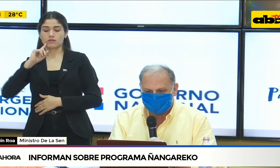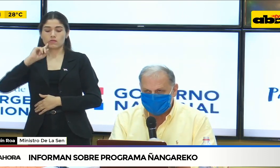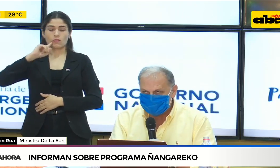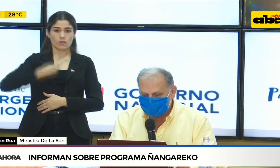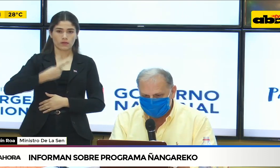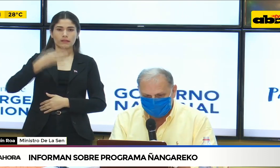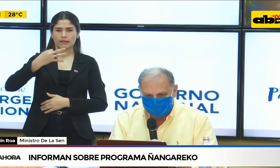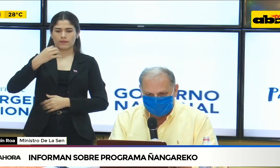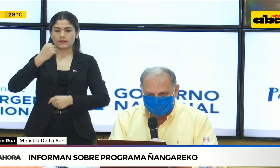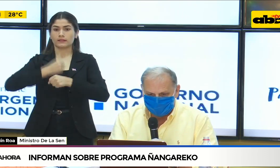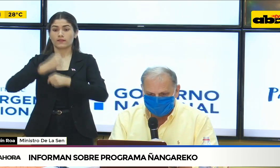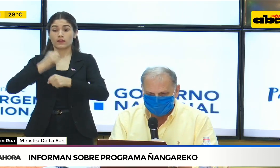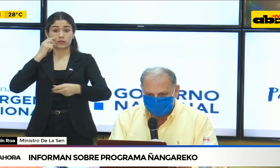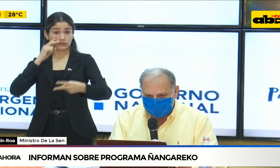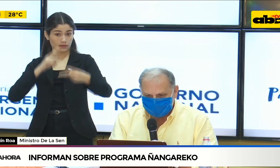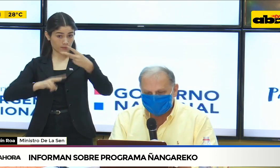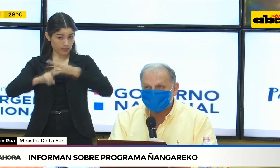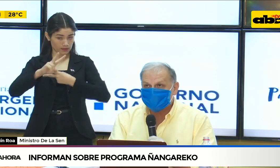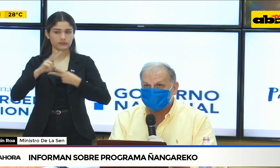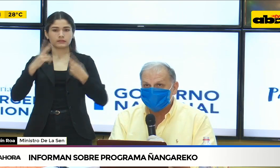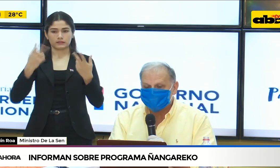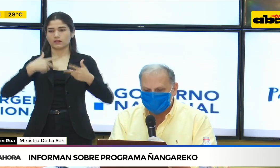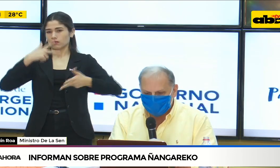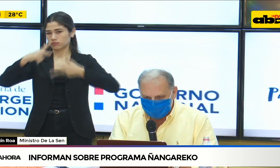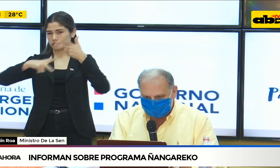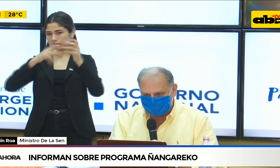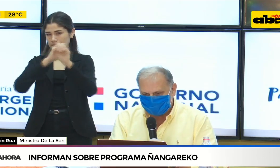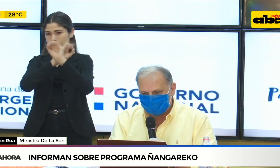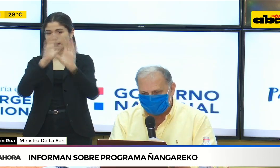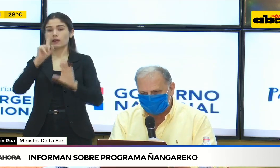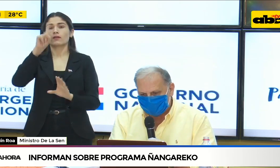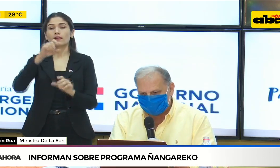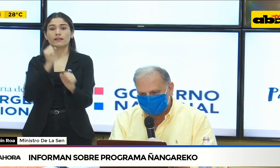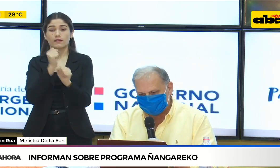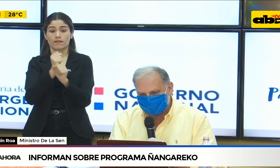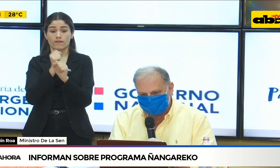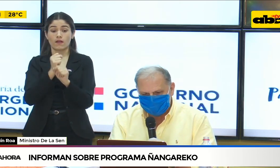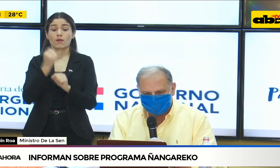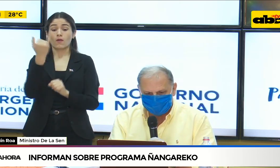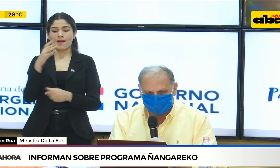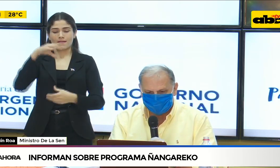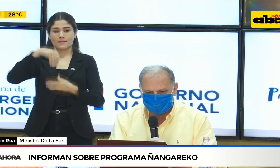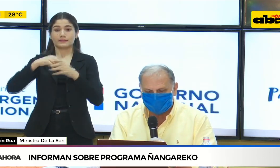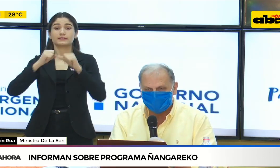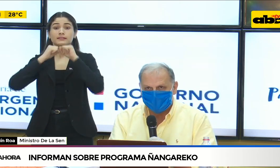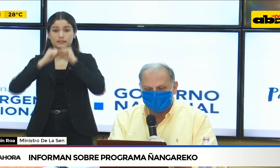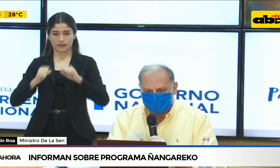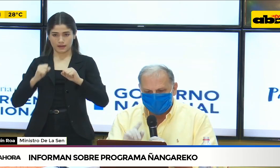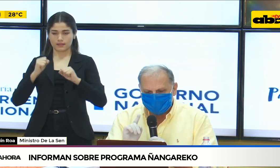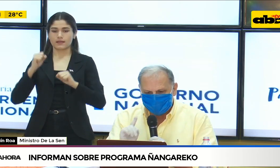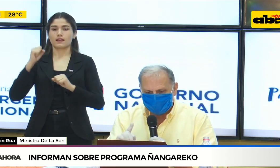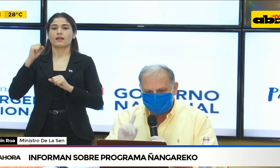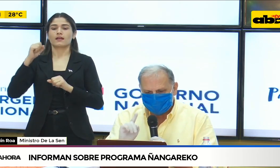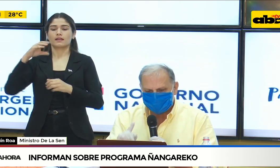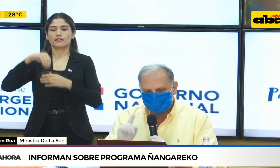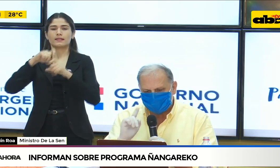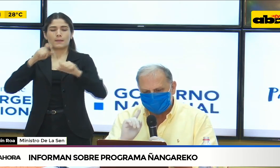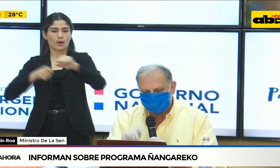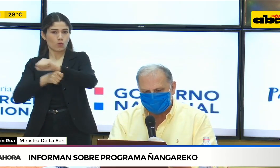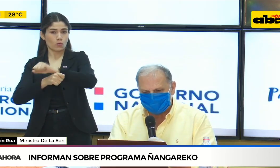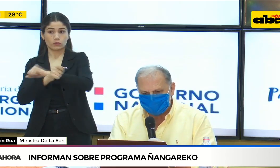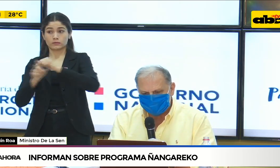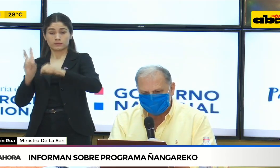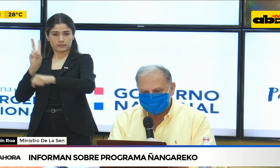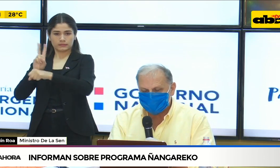transparencia, quiero mencionar que se encuentra en el portal de la Secretaría de Anticorrupción la primera lista con